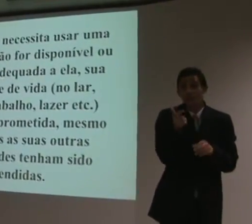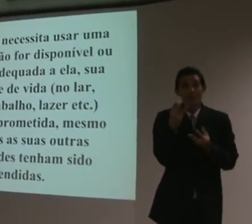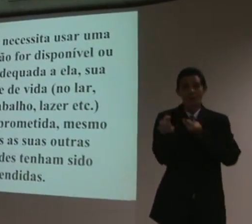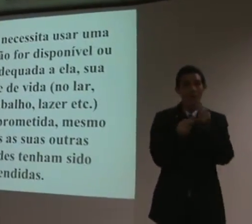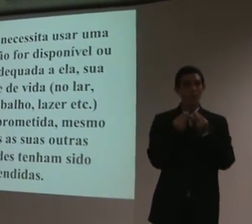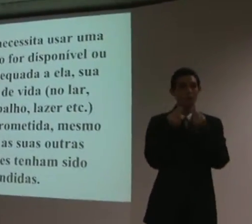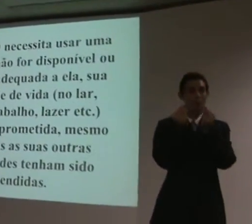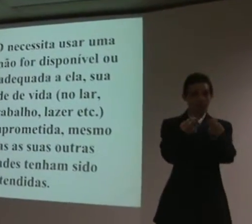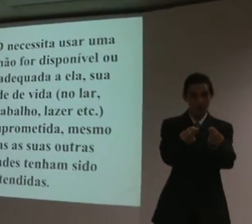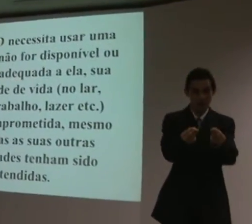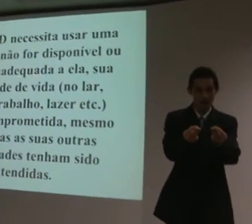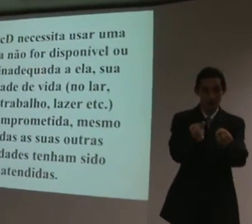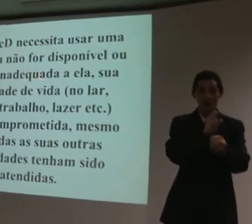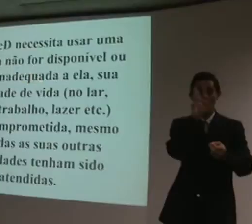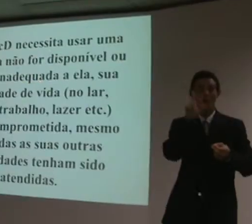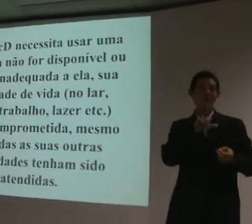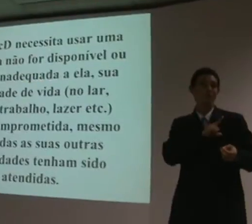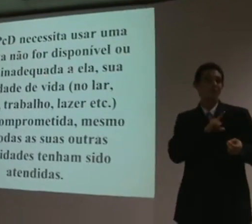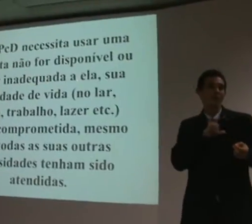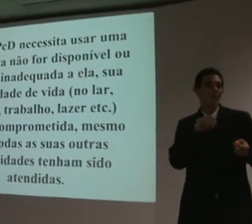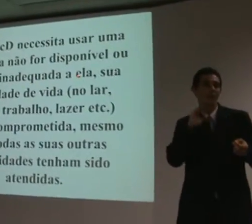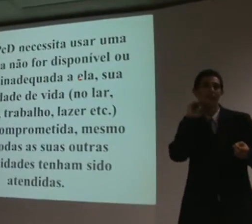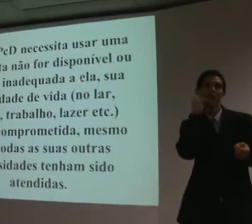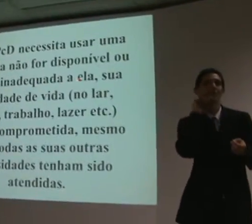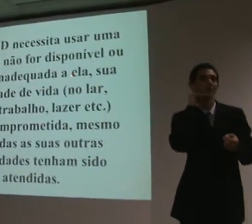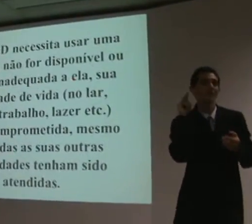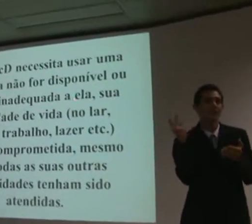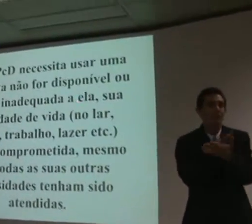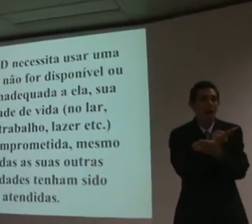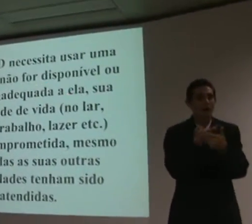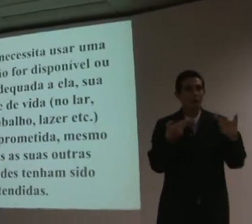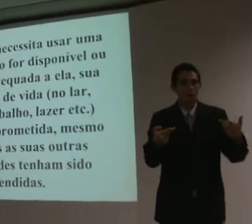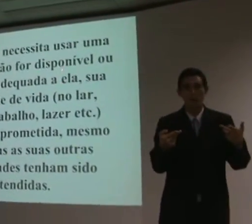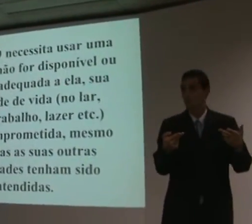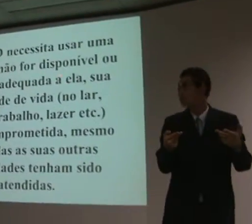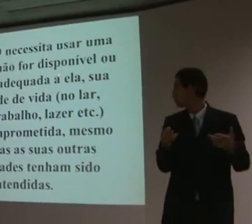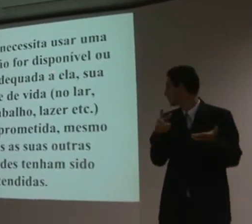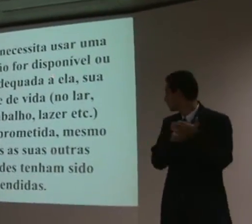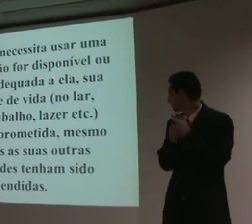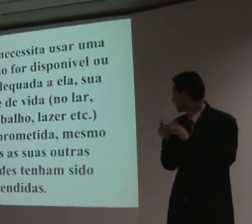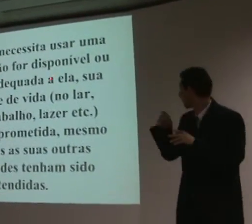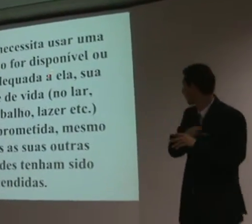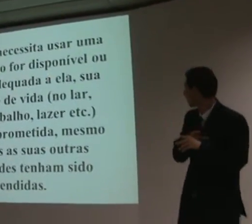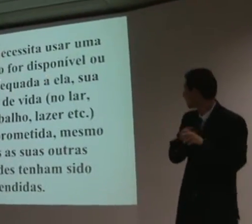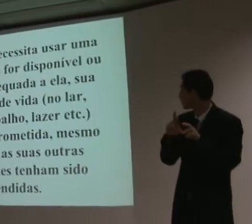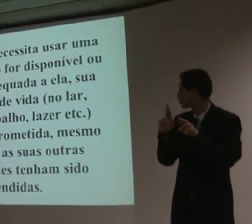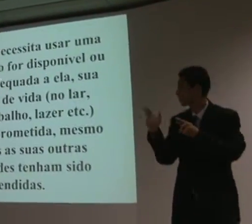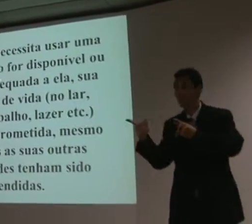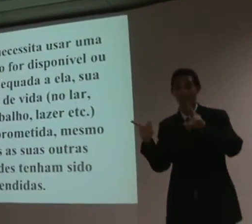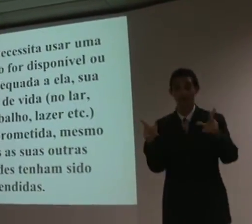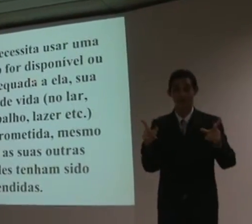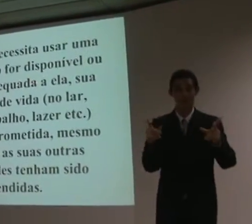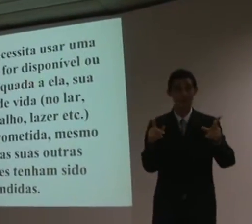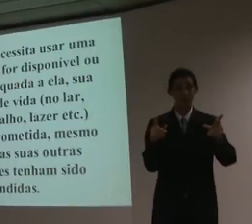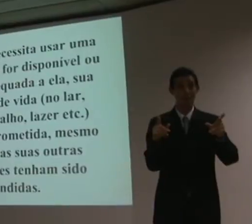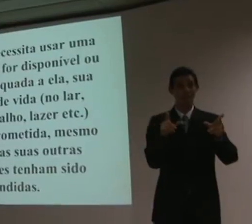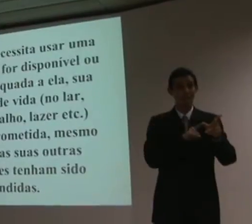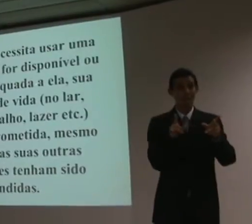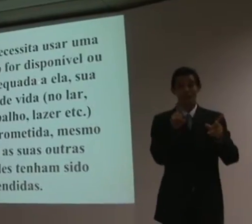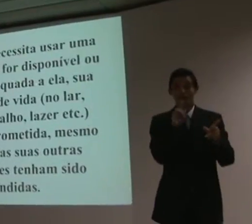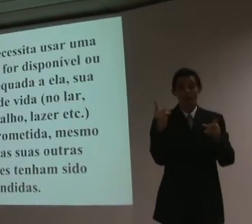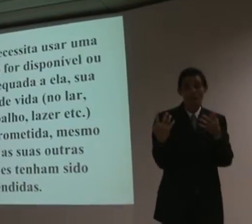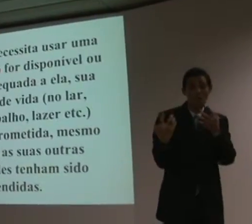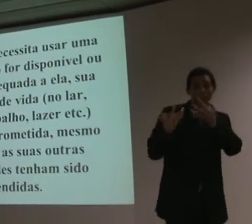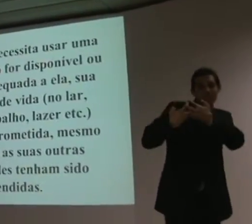ou estiver inadequada a ela, são duas situações, né, pode até estar disponível, mas é